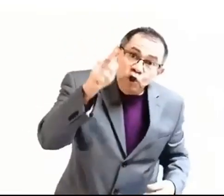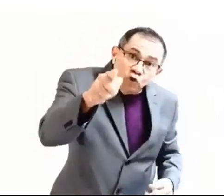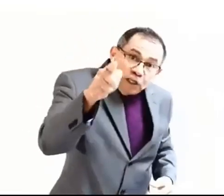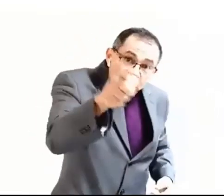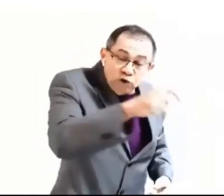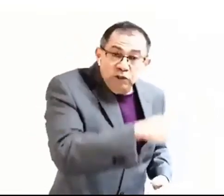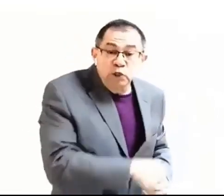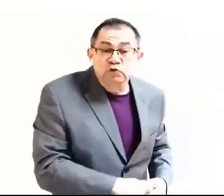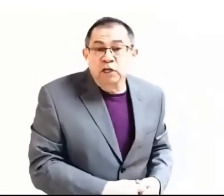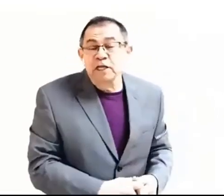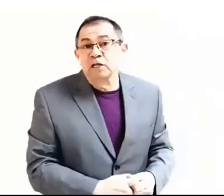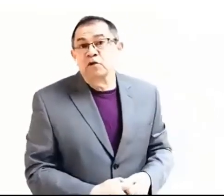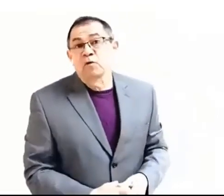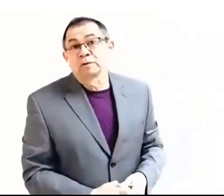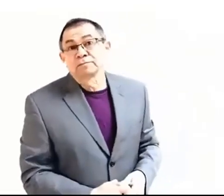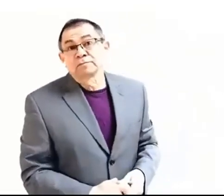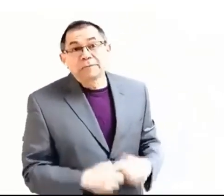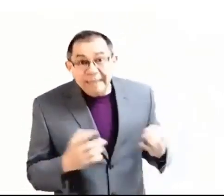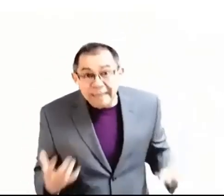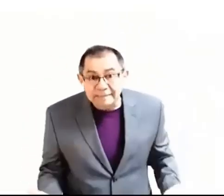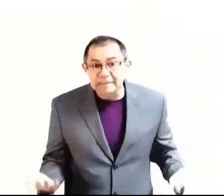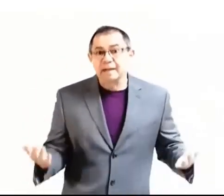hijos de Dios, de usted y yo, de la iglesia.